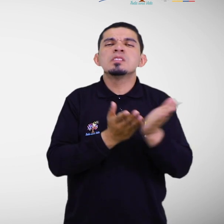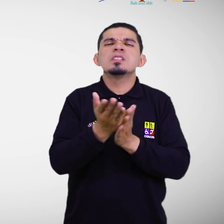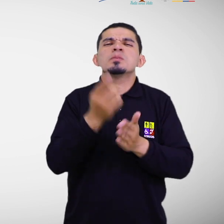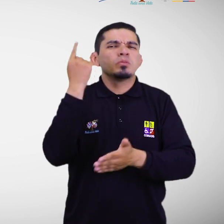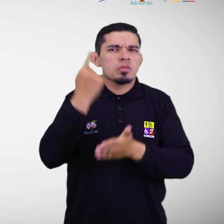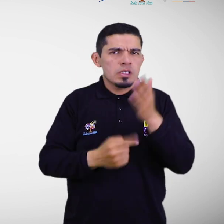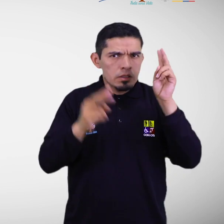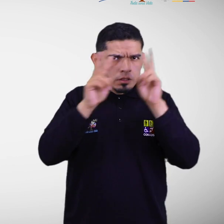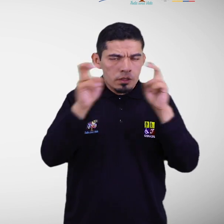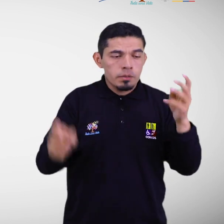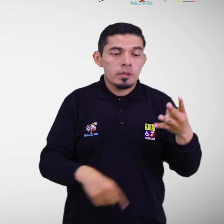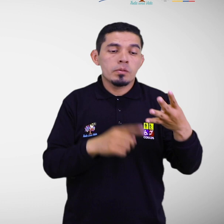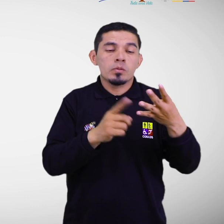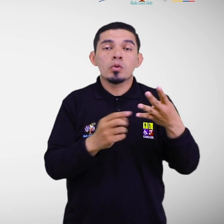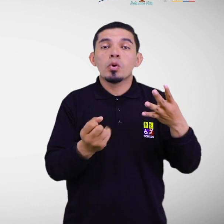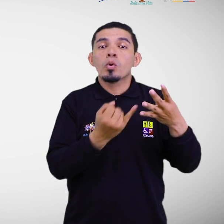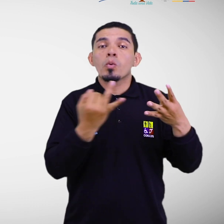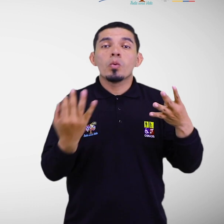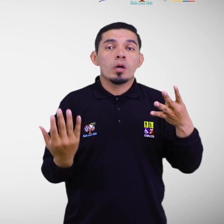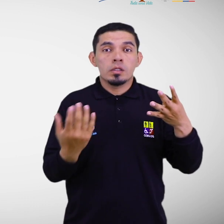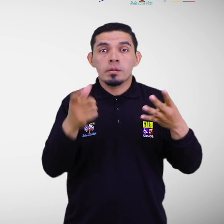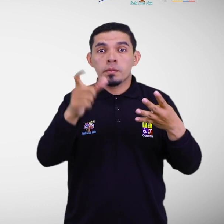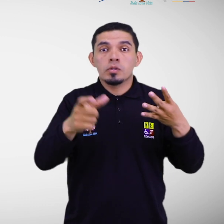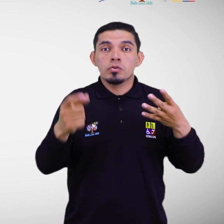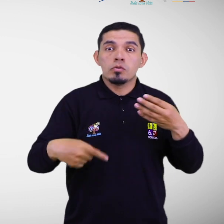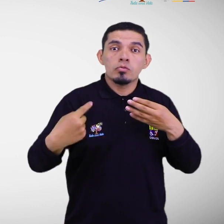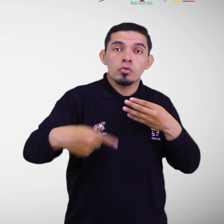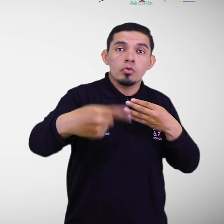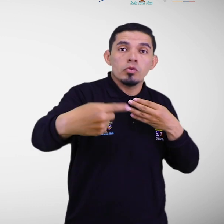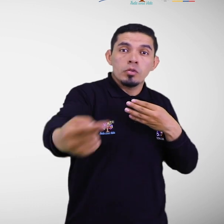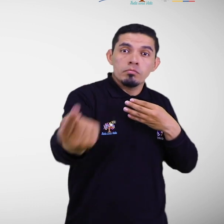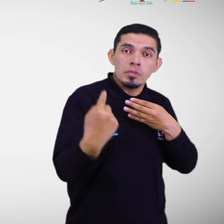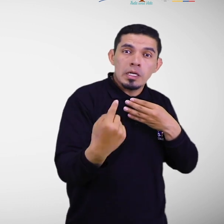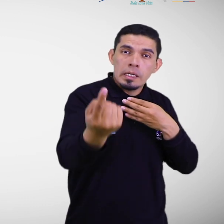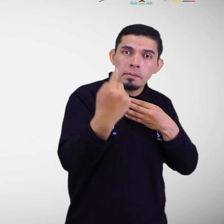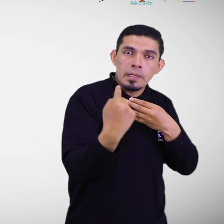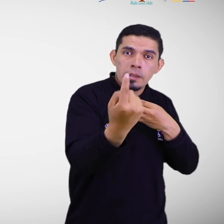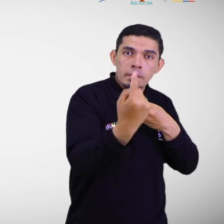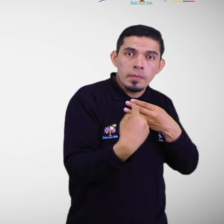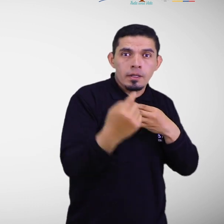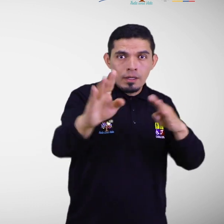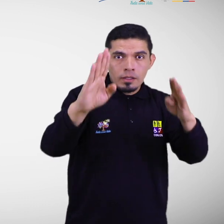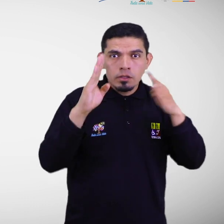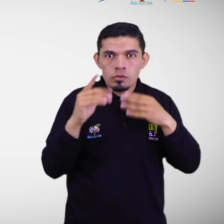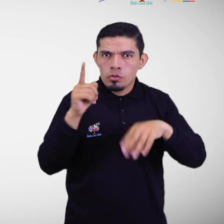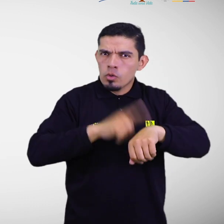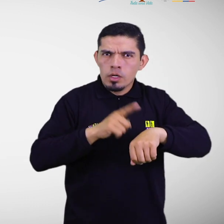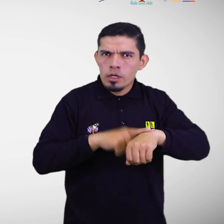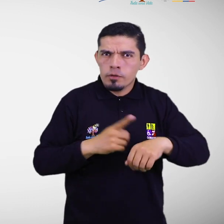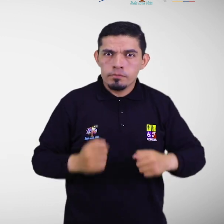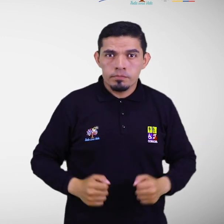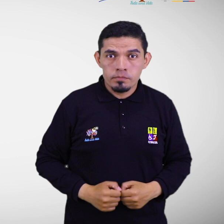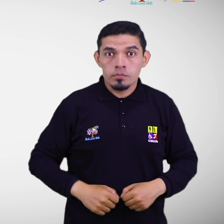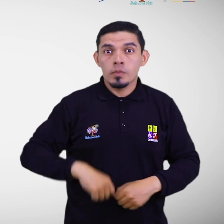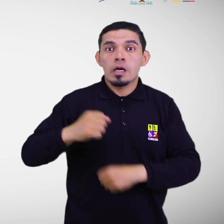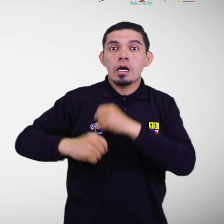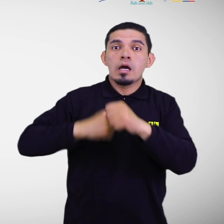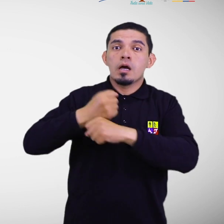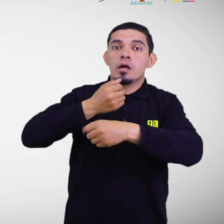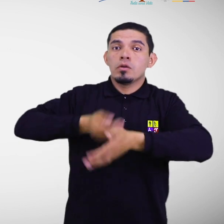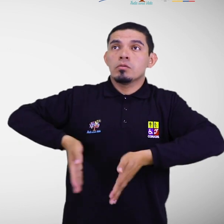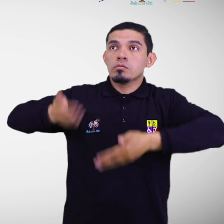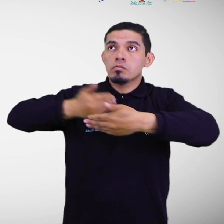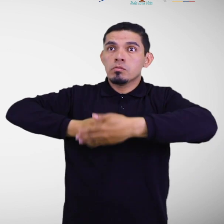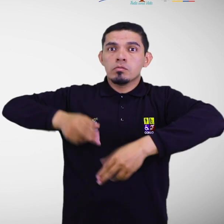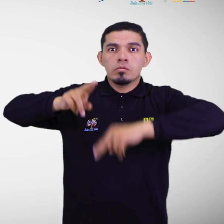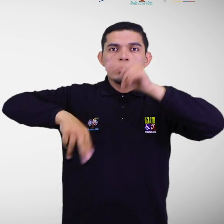brinda, número de personas atendidas por día, horario de atención, entre otros. Año de la infraestructura y última